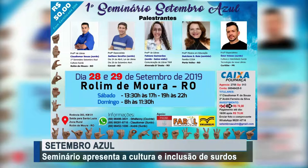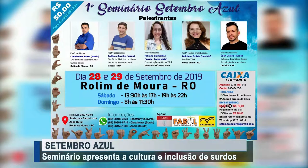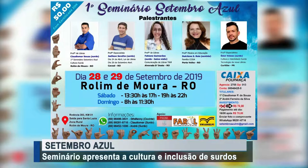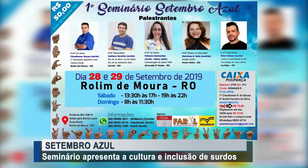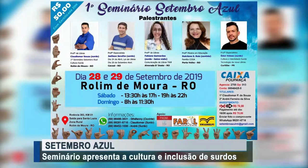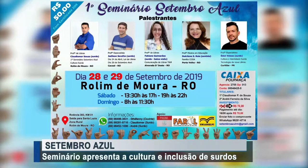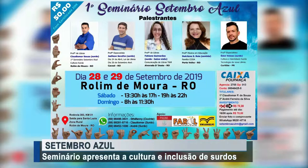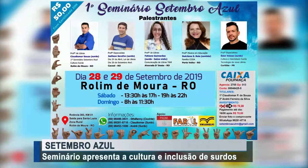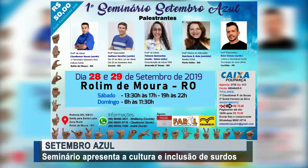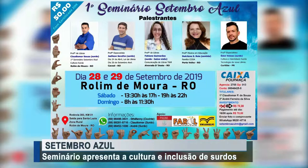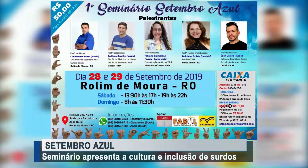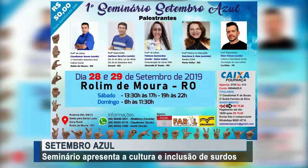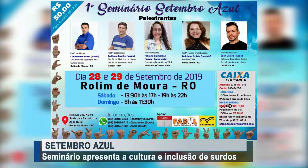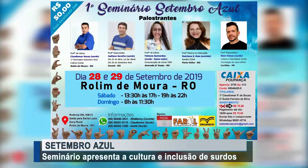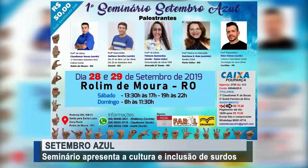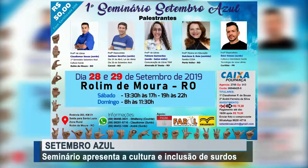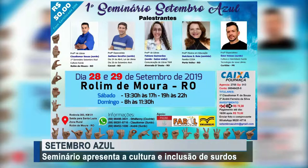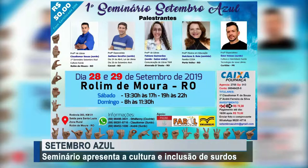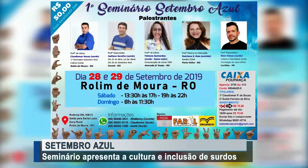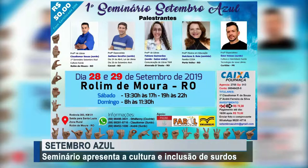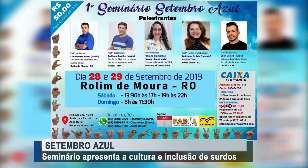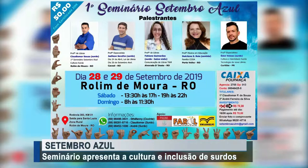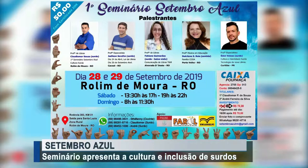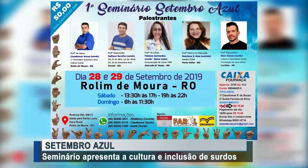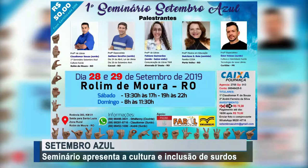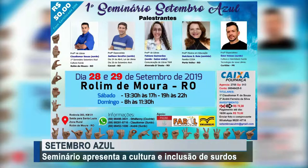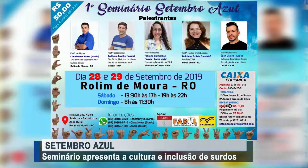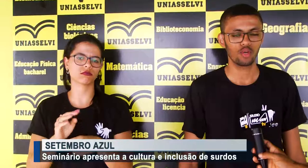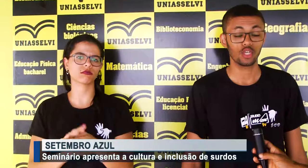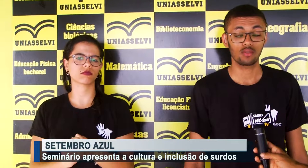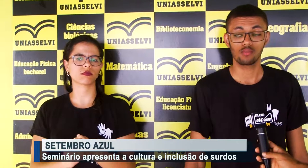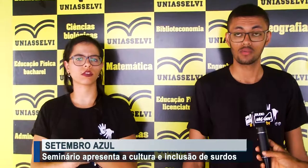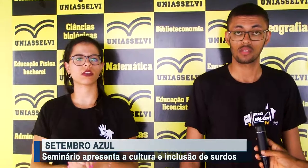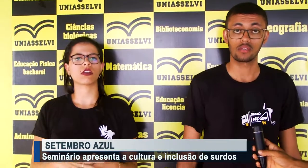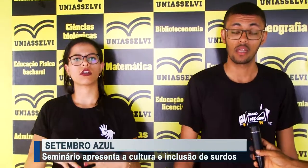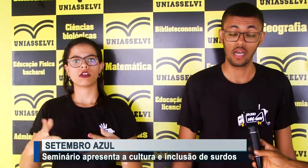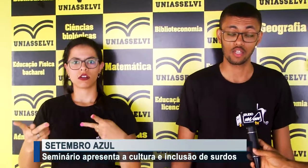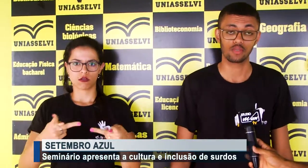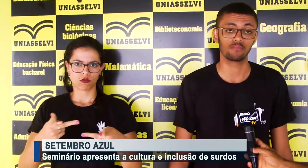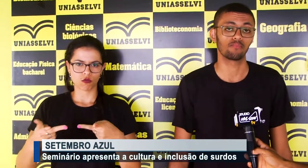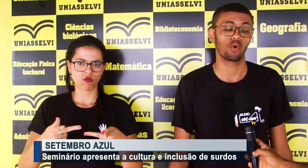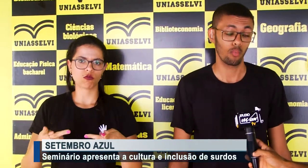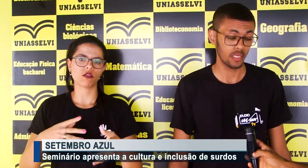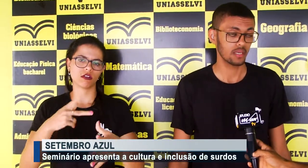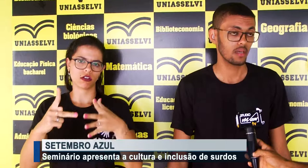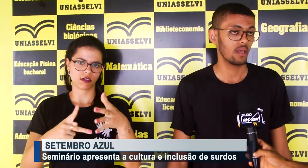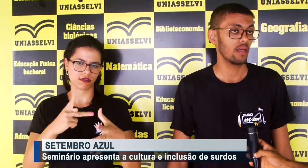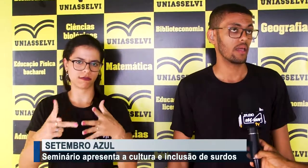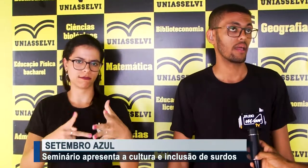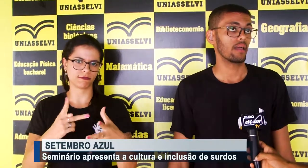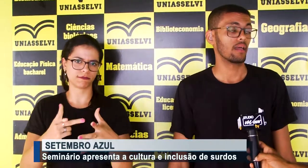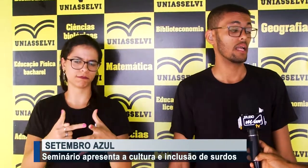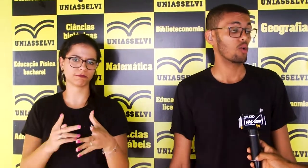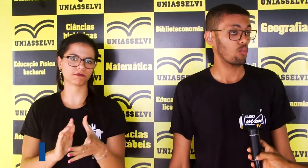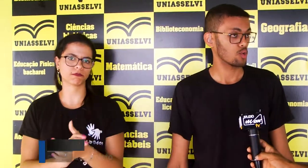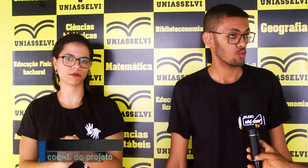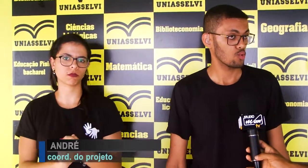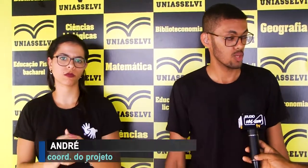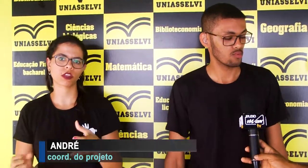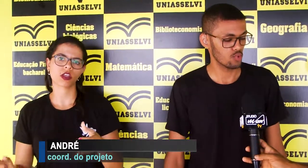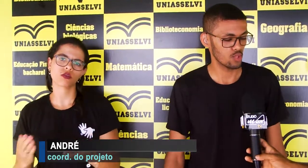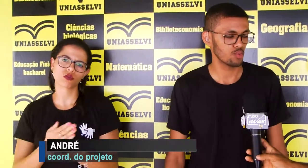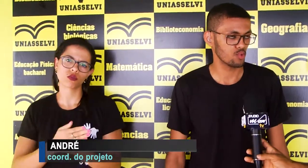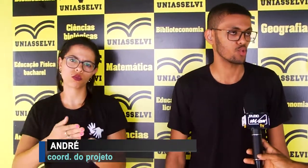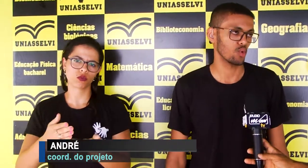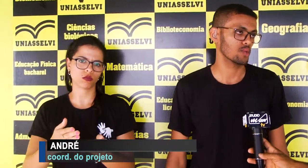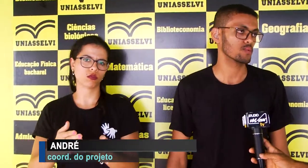necessidade de sempre entendermos uns aos outros. O projeto Mãos que Interagem, ProMi, ele começou